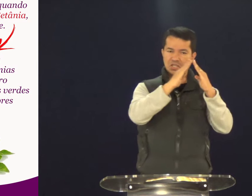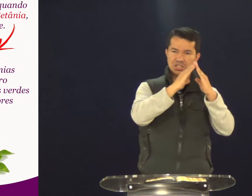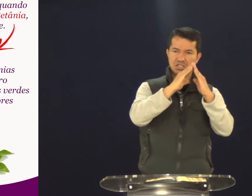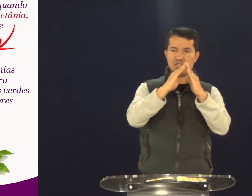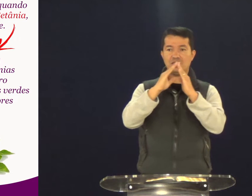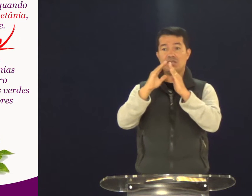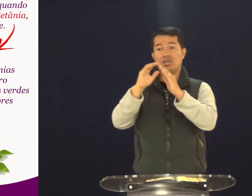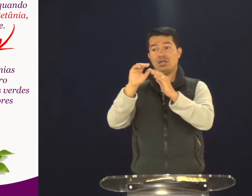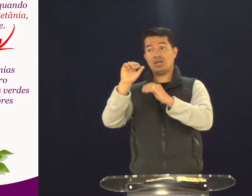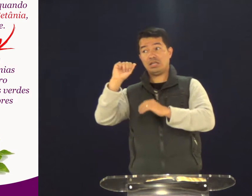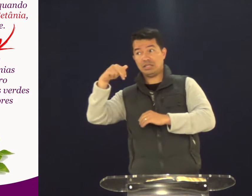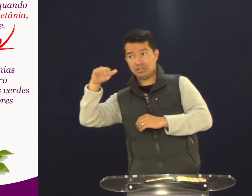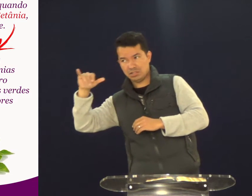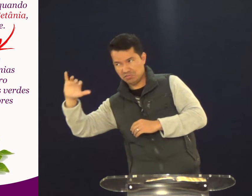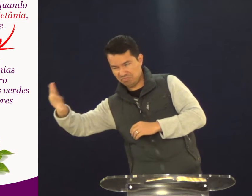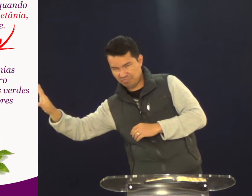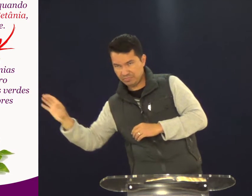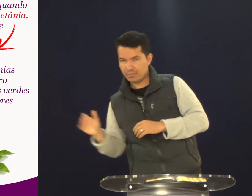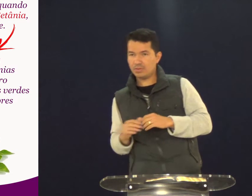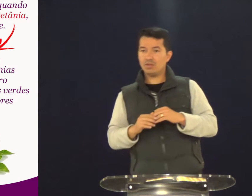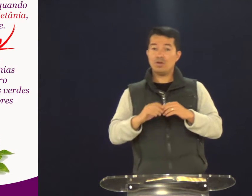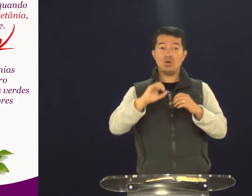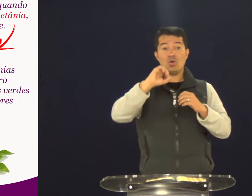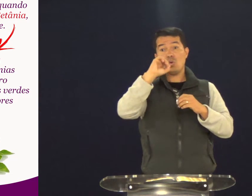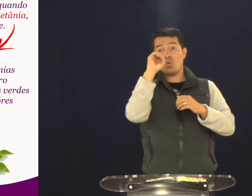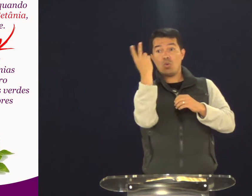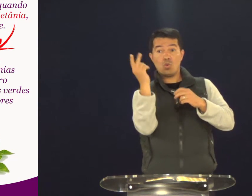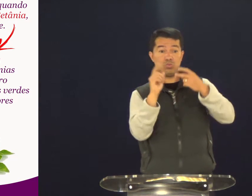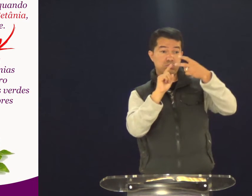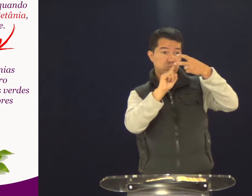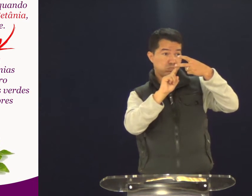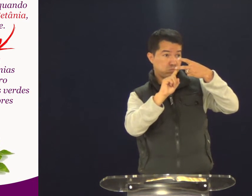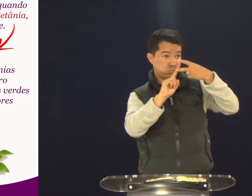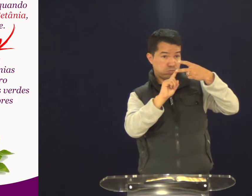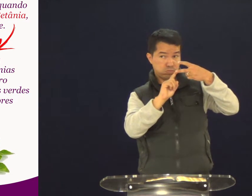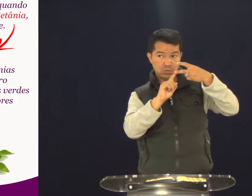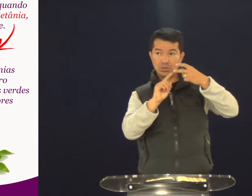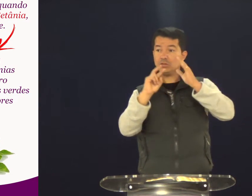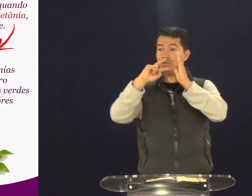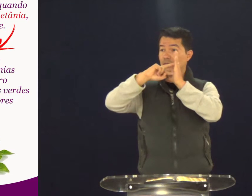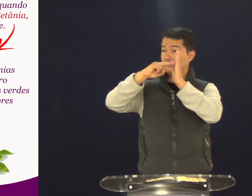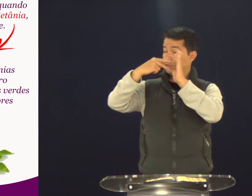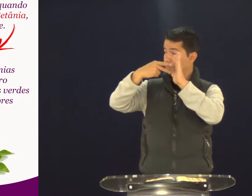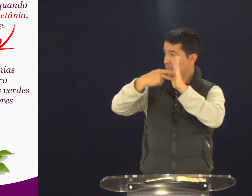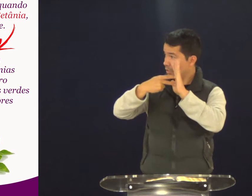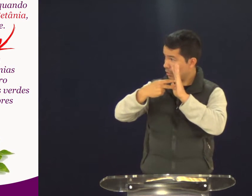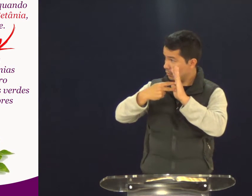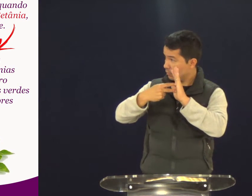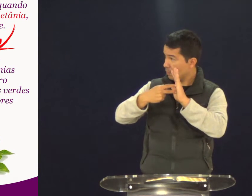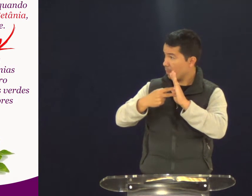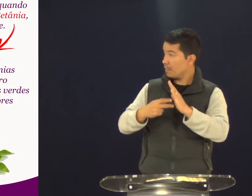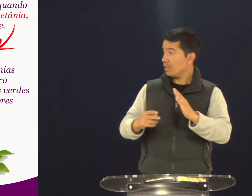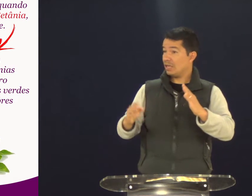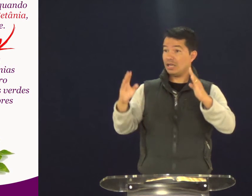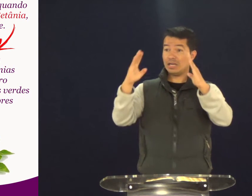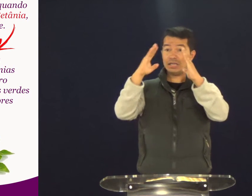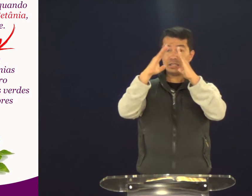Ananias. Vamos tirar essa palavra. Ananias. O que ela significa também?